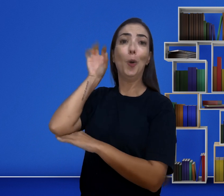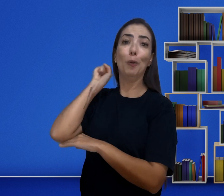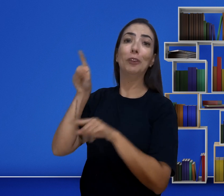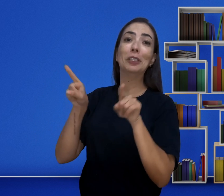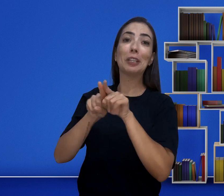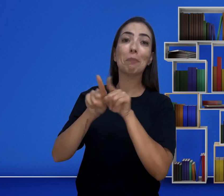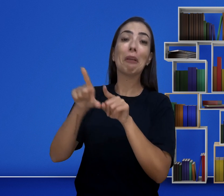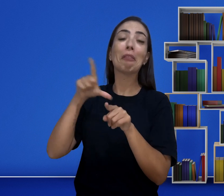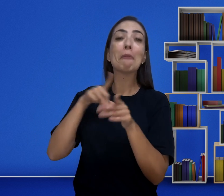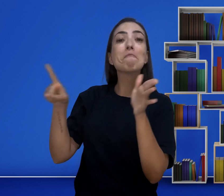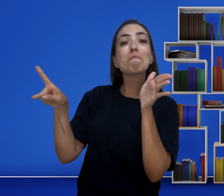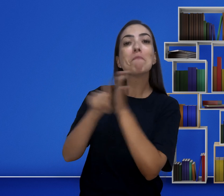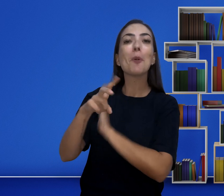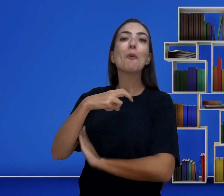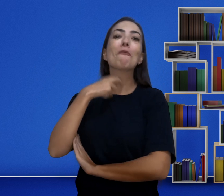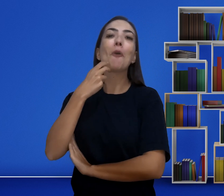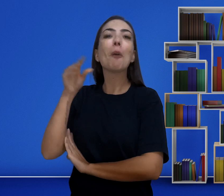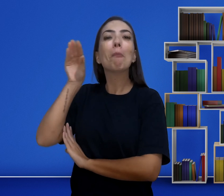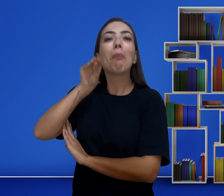ouvinte, pensa a partir da oralidade.